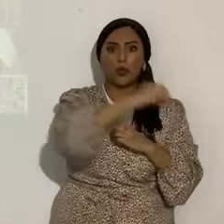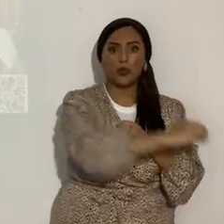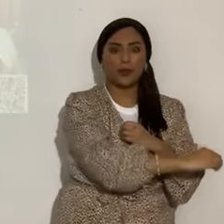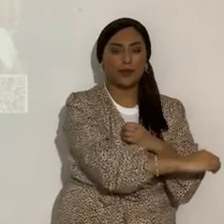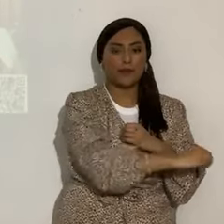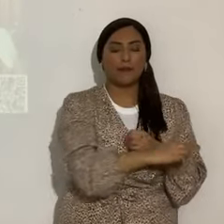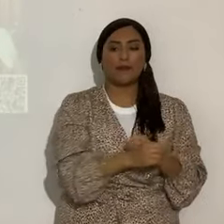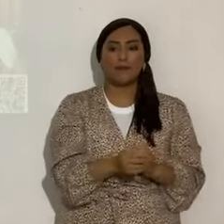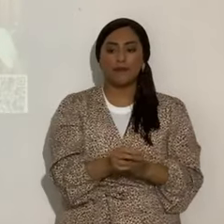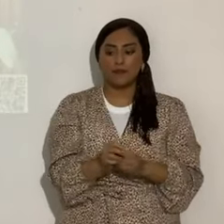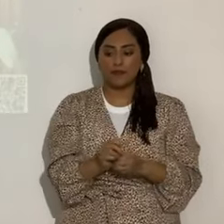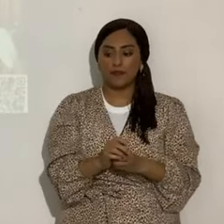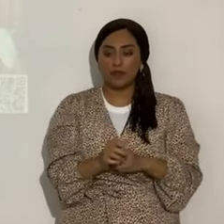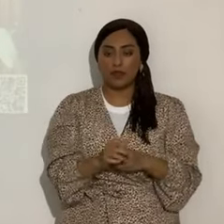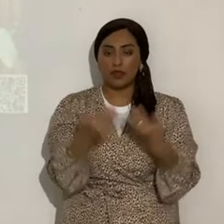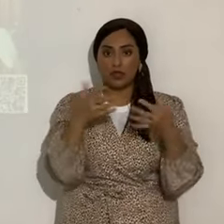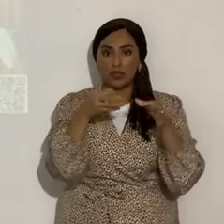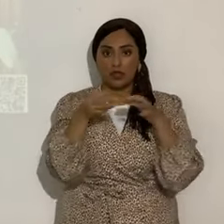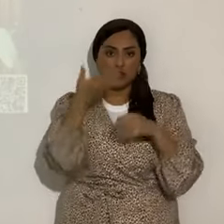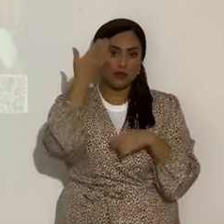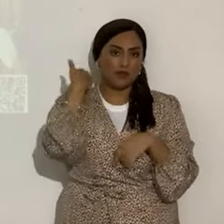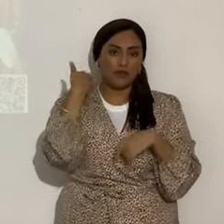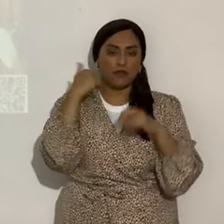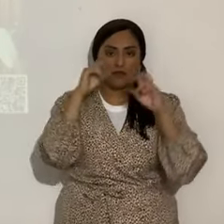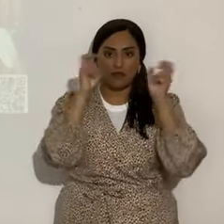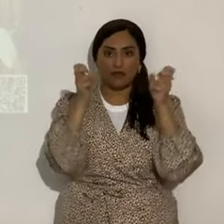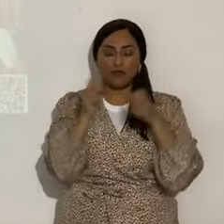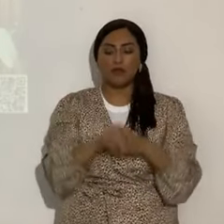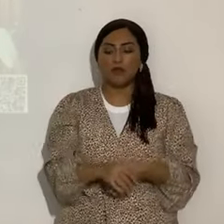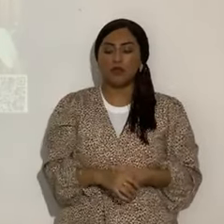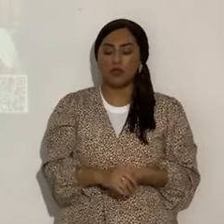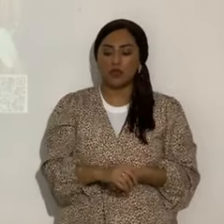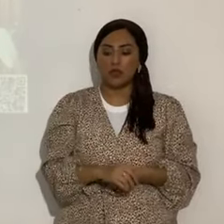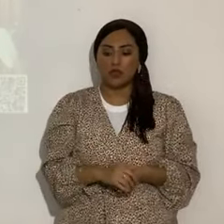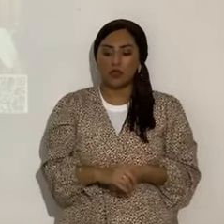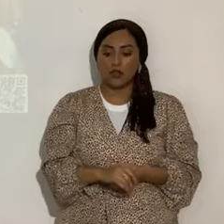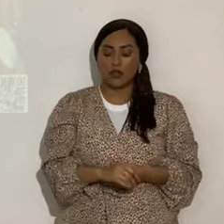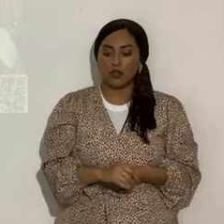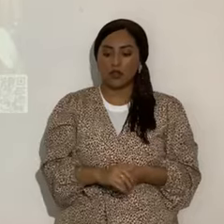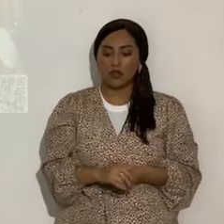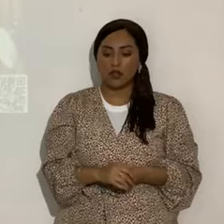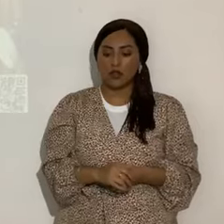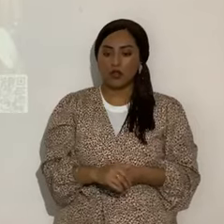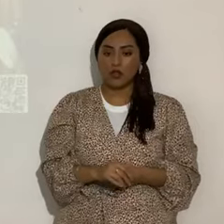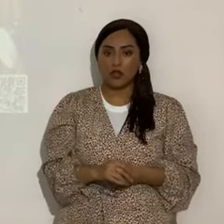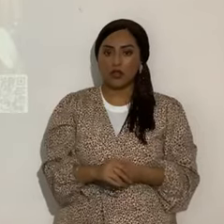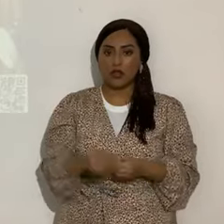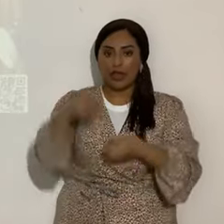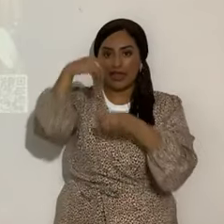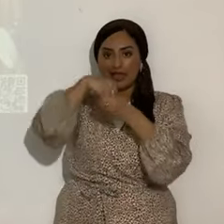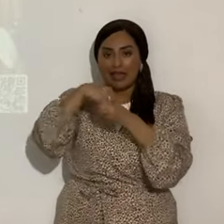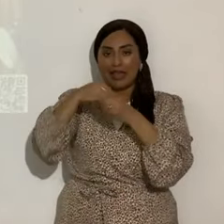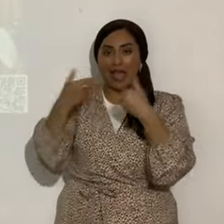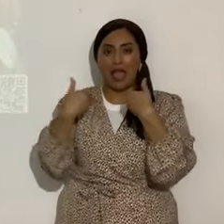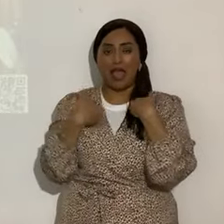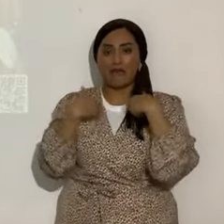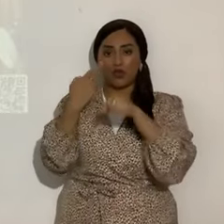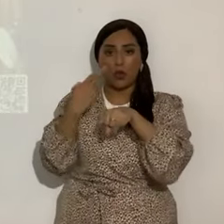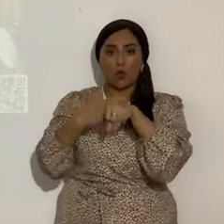Está constituido, ya lo he explicado en otros cometas que ha habido, está constituido por polvo, rocas y partículas de hielo.